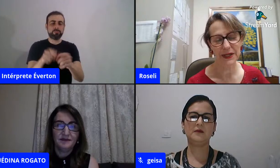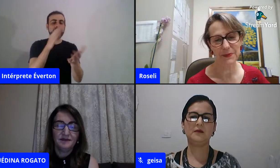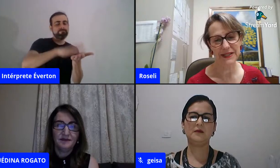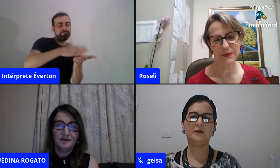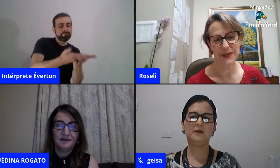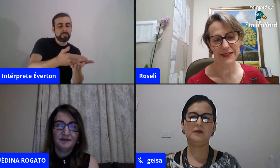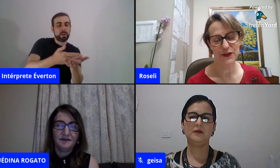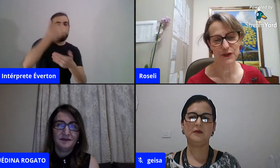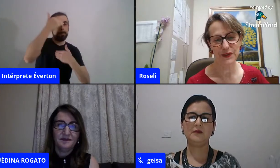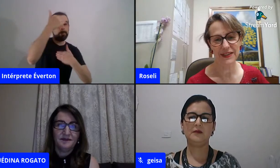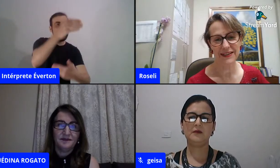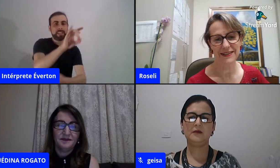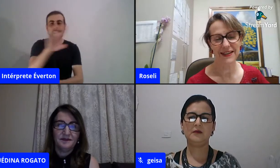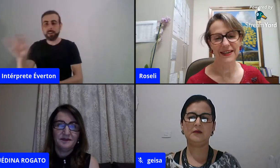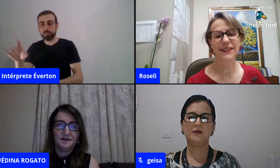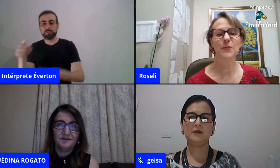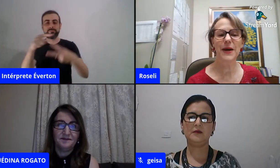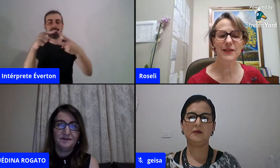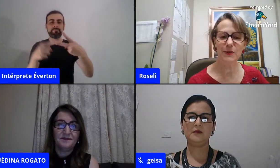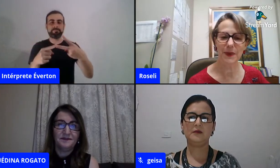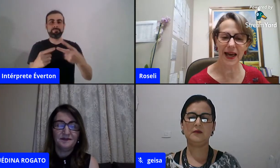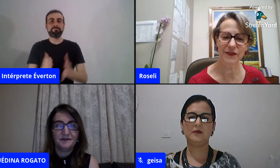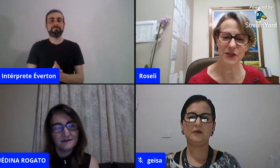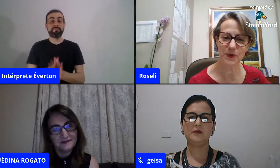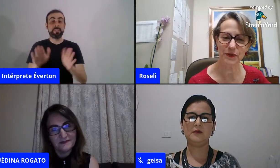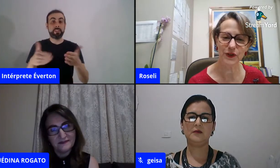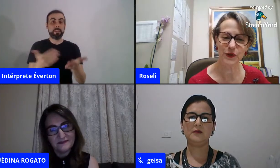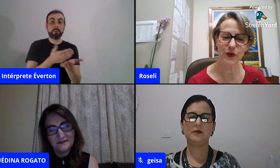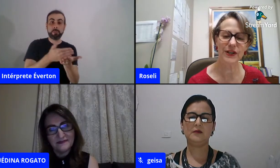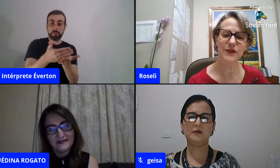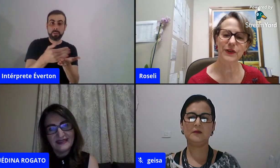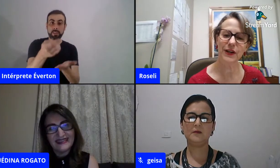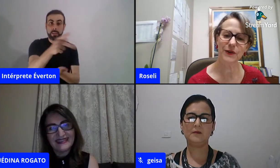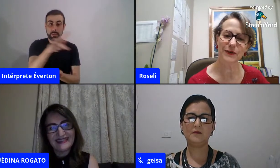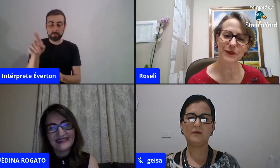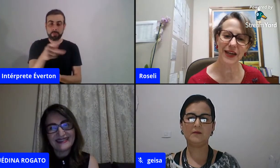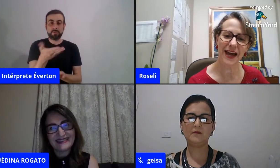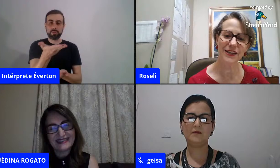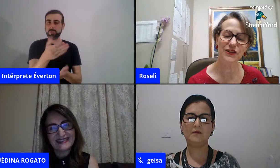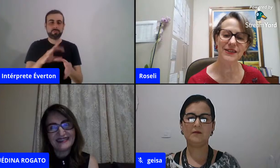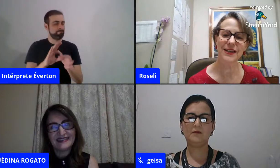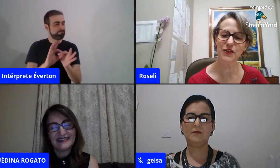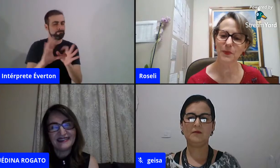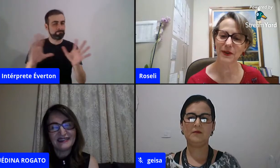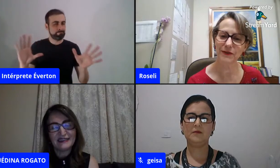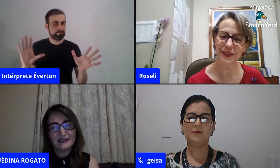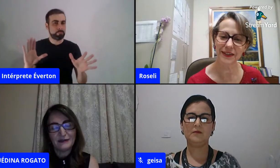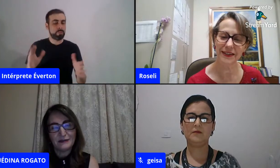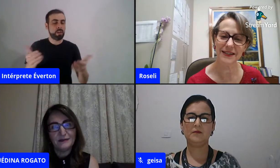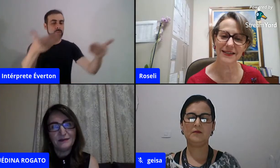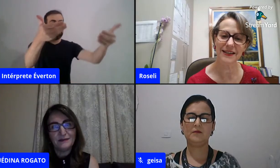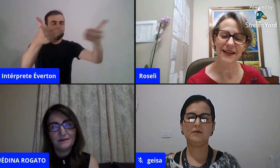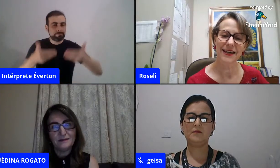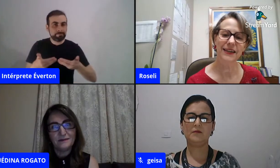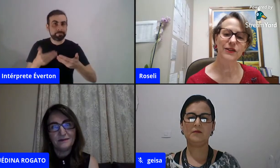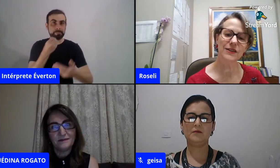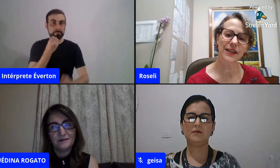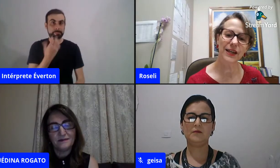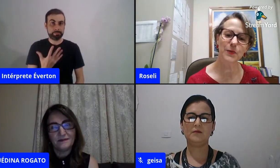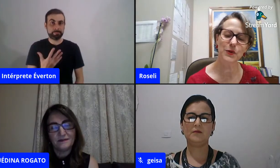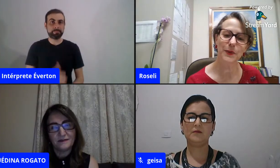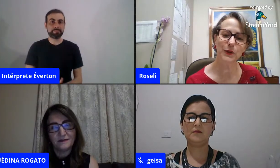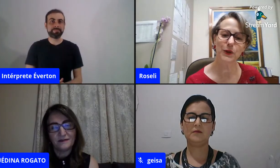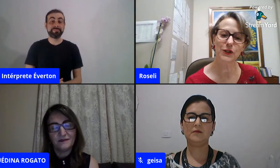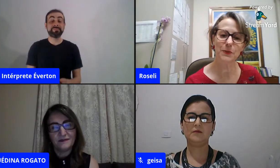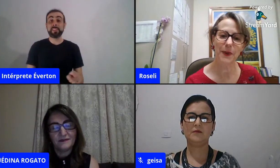obrigada pela participação de vocês. Então, passo a palavra às professoras, ficam à vontade, sejam bem-vindas, e que